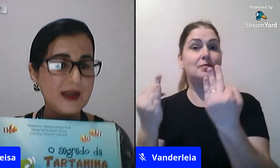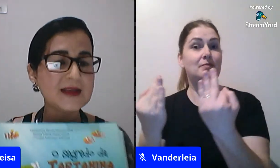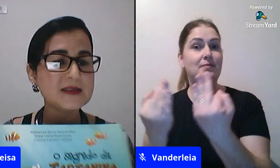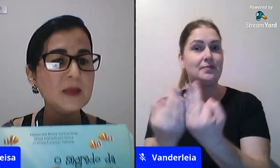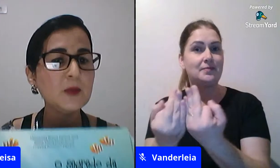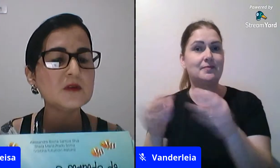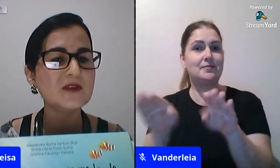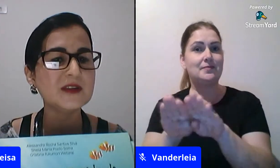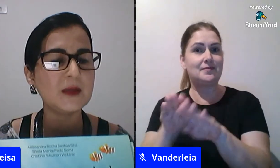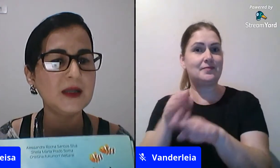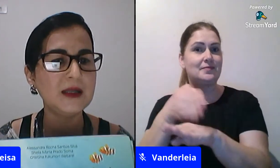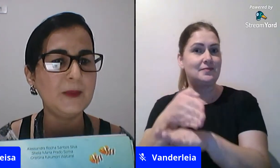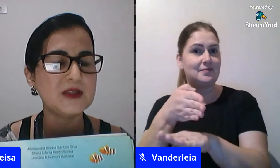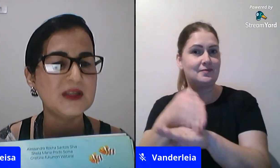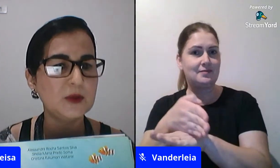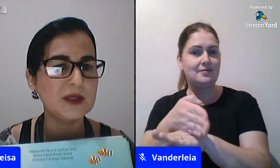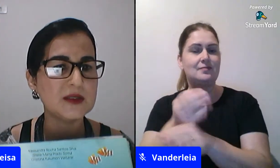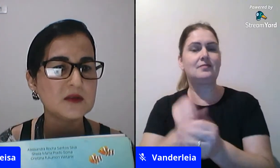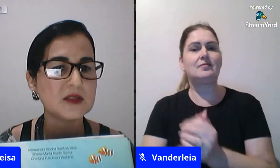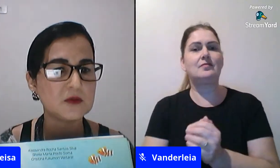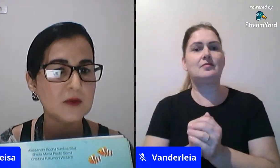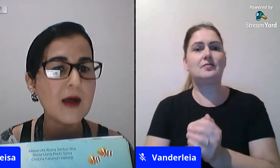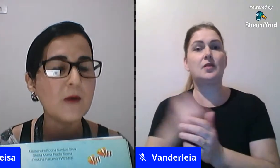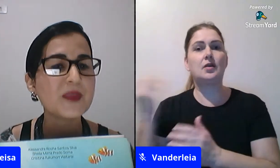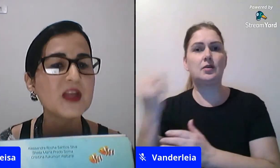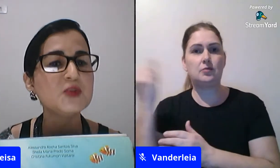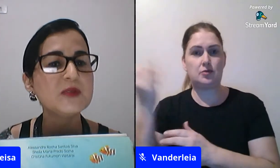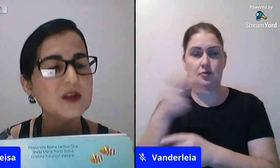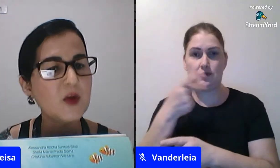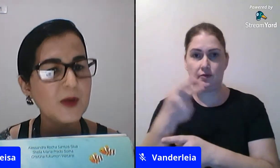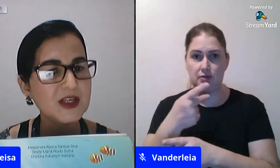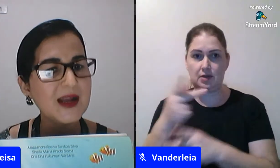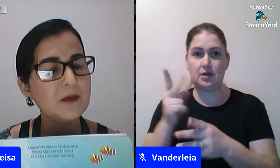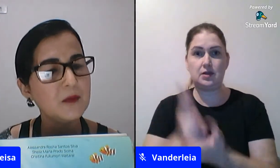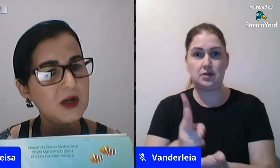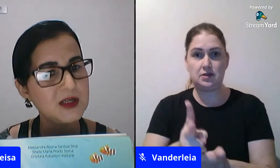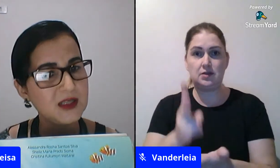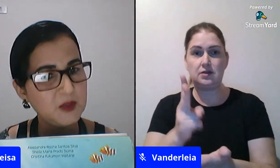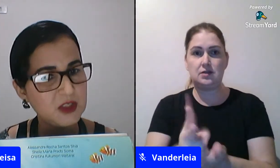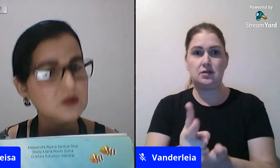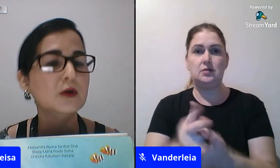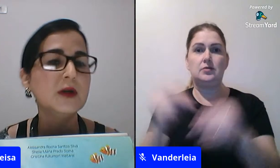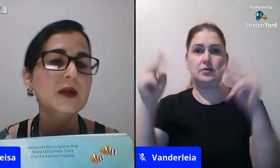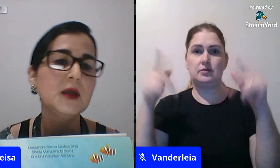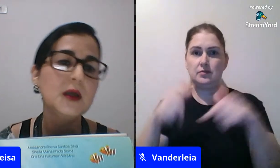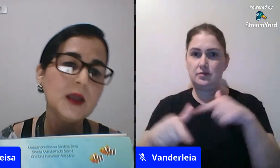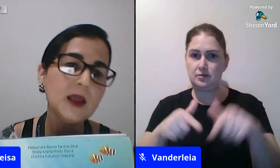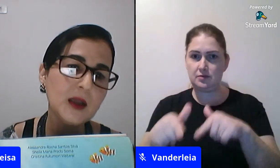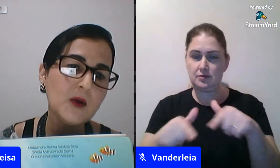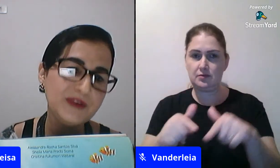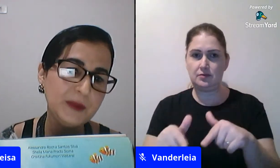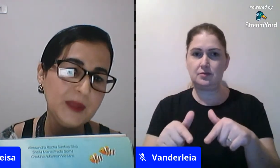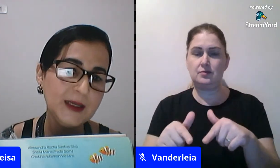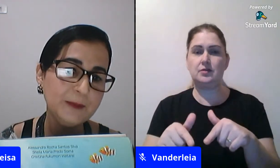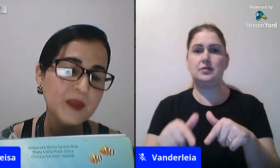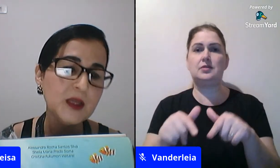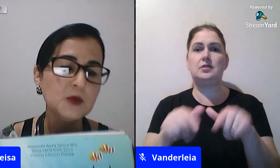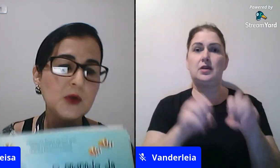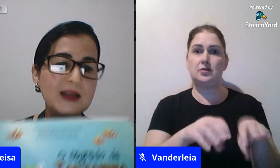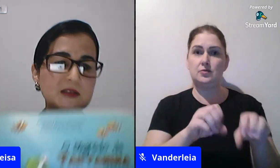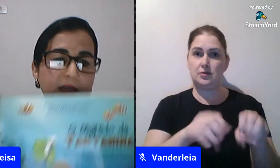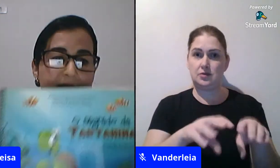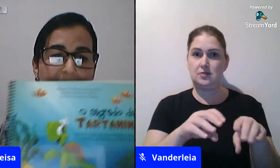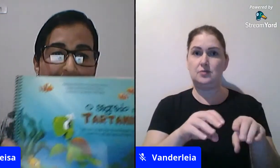importante eu falar sempre quando você vai trabalhar por exemplo educação sexual a gente precisa compartilhar com a equipe gestora e com a família